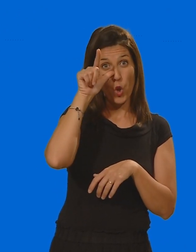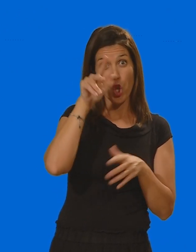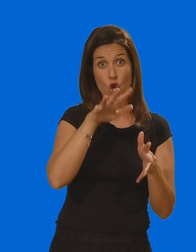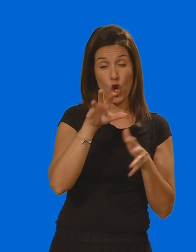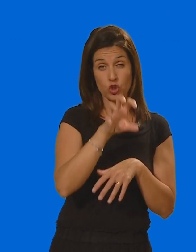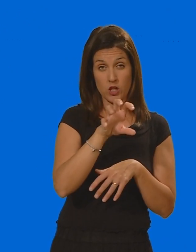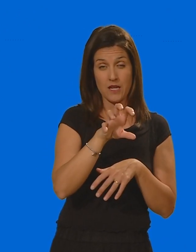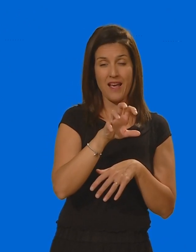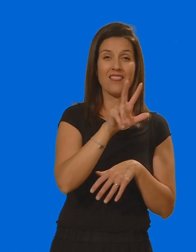Ombrelloni